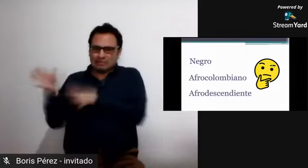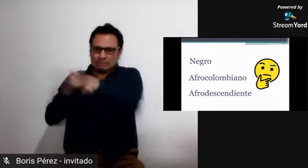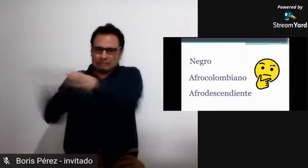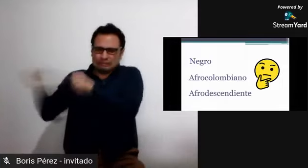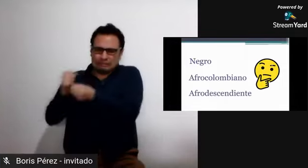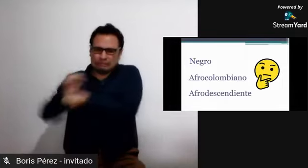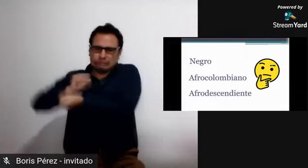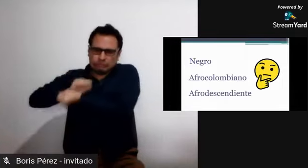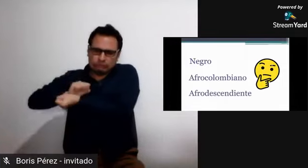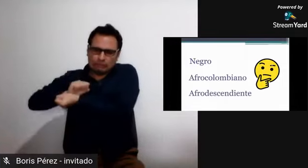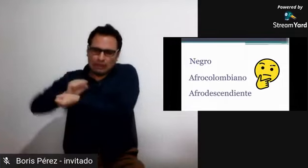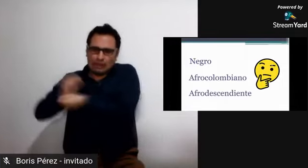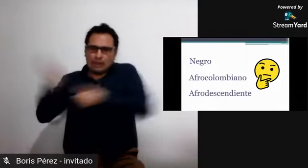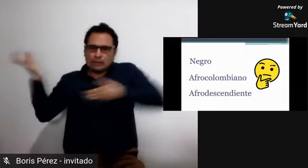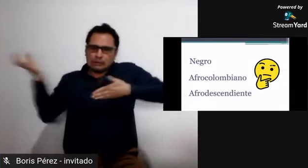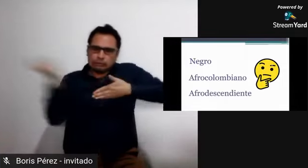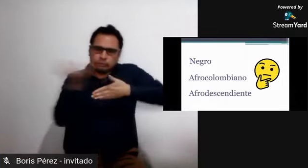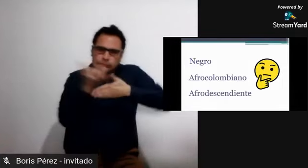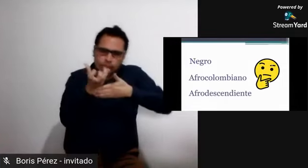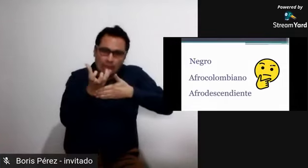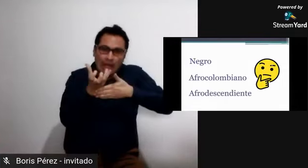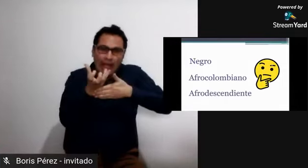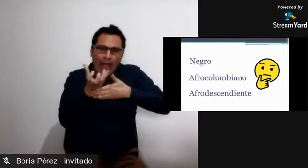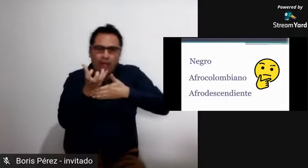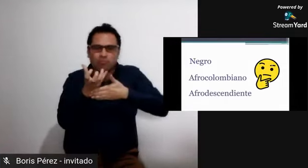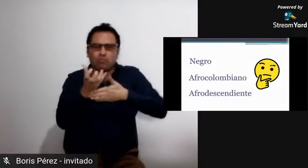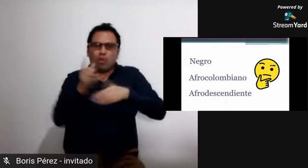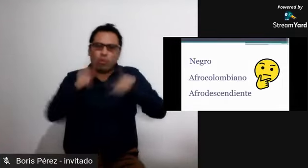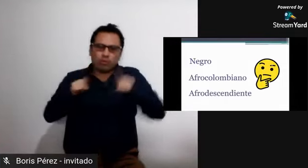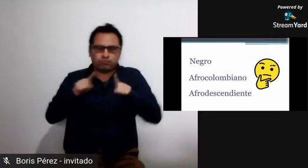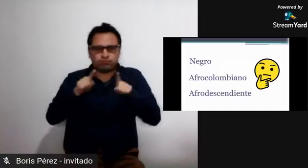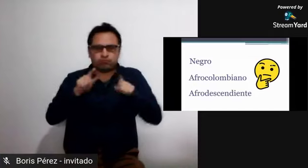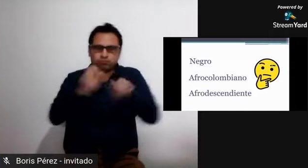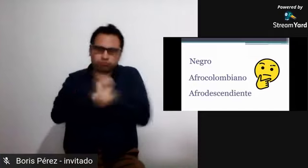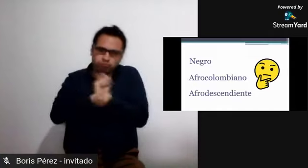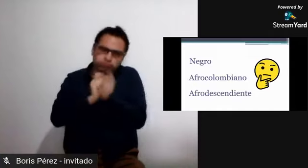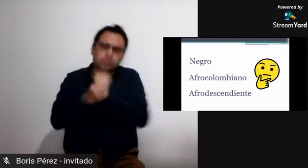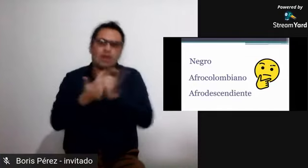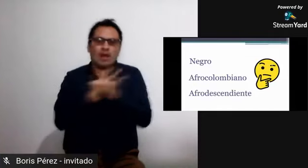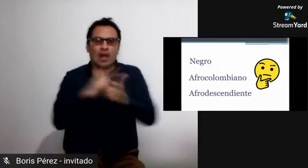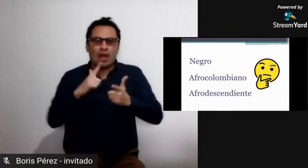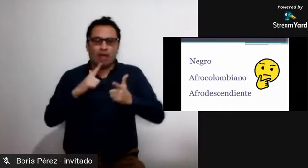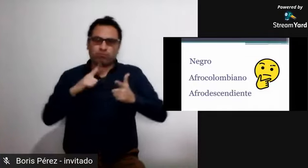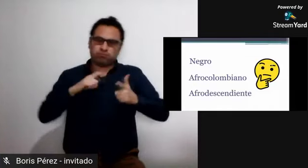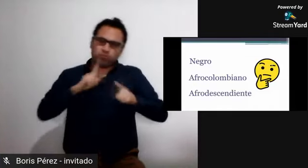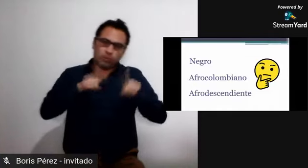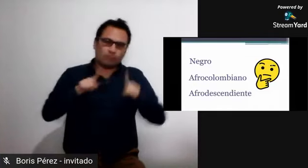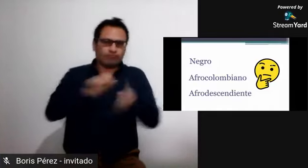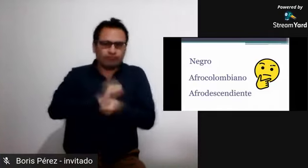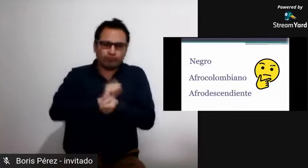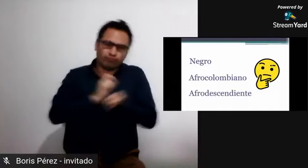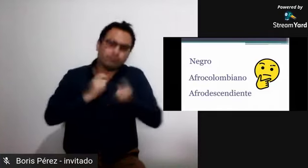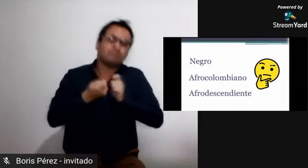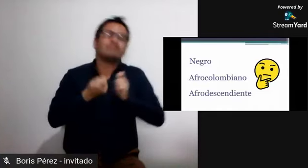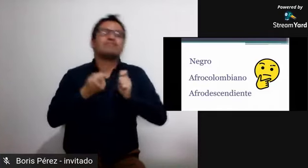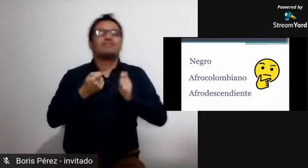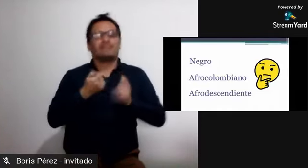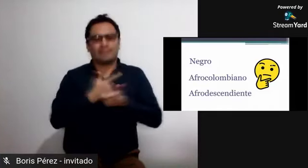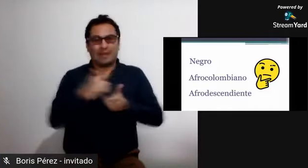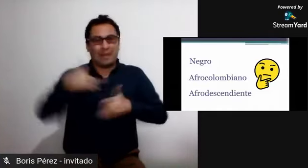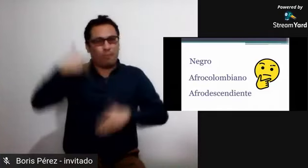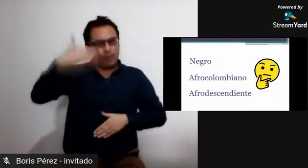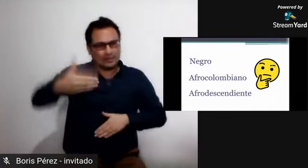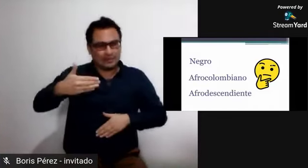hijos nietos y todas esas generaciones siguientes que empiezan a nacer en nuestro territorio